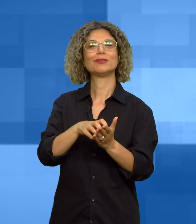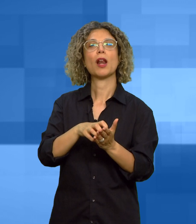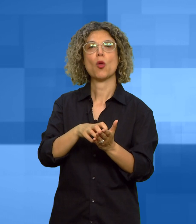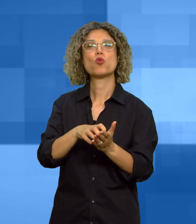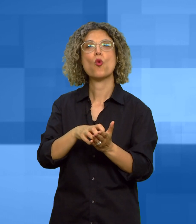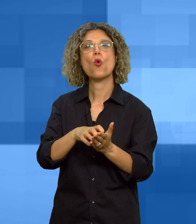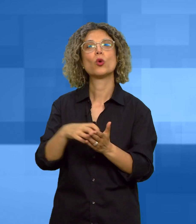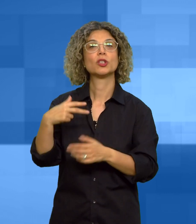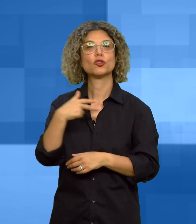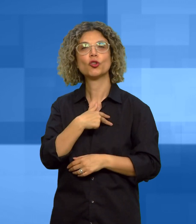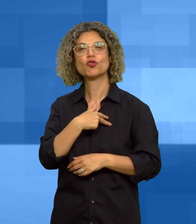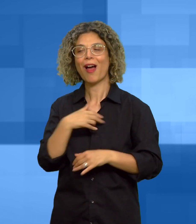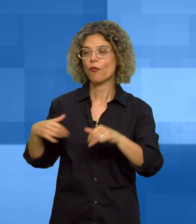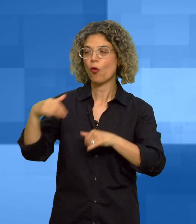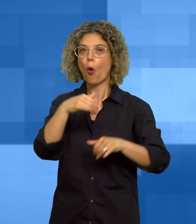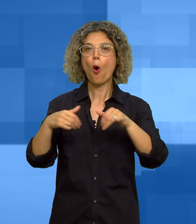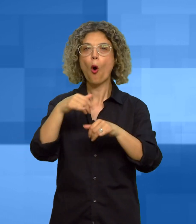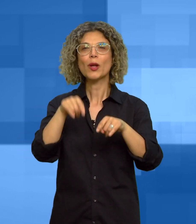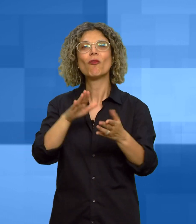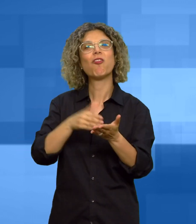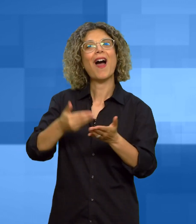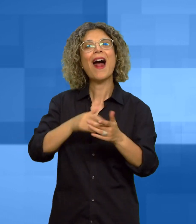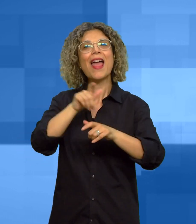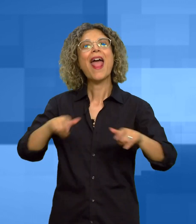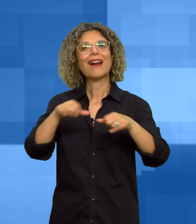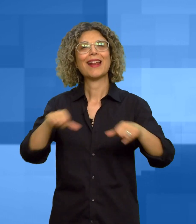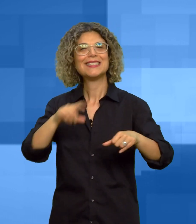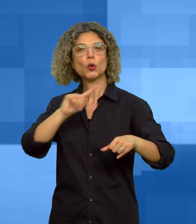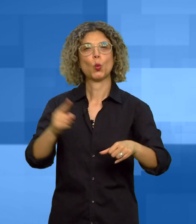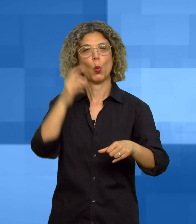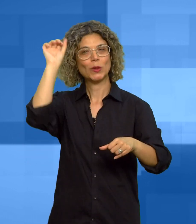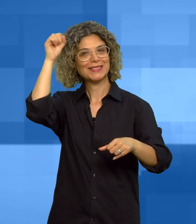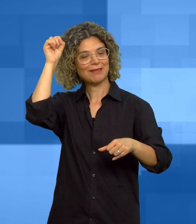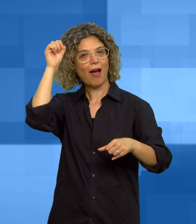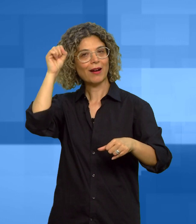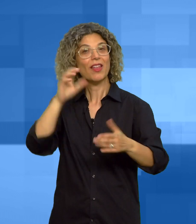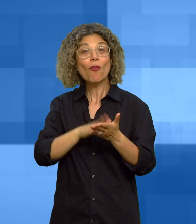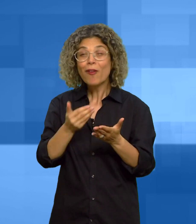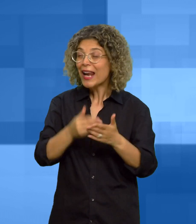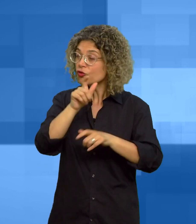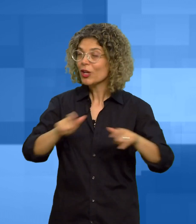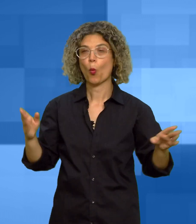per i voli a tutti i residenti della sardegna e si estenderà a tutti i cittadini